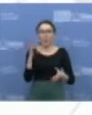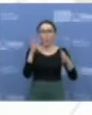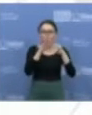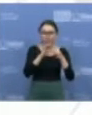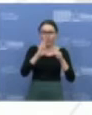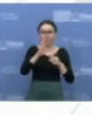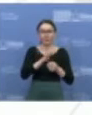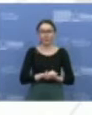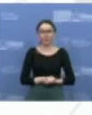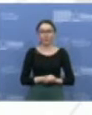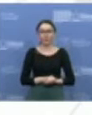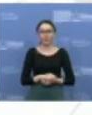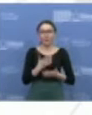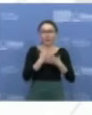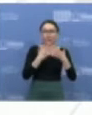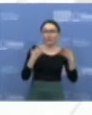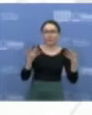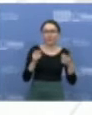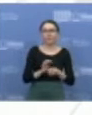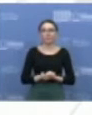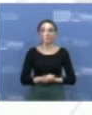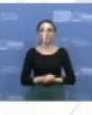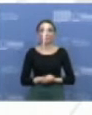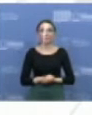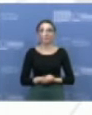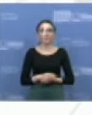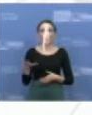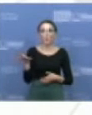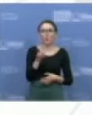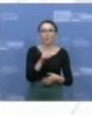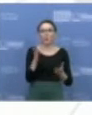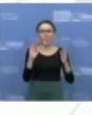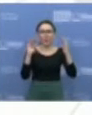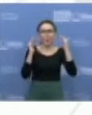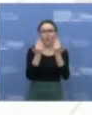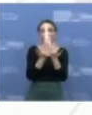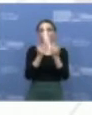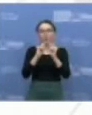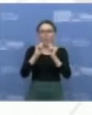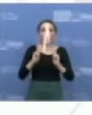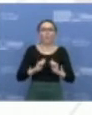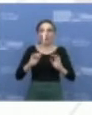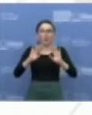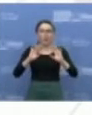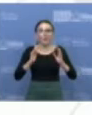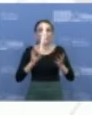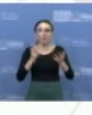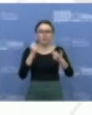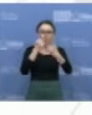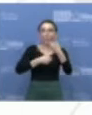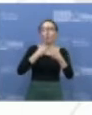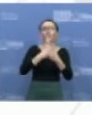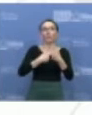kad įprasminti visą šitą mūsų buvimo savizoliaciją ir visą šitą mūsų kovo